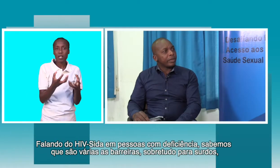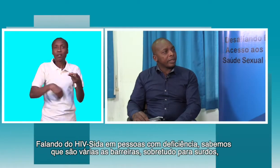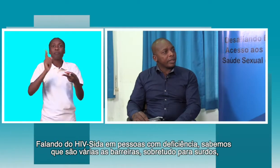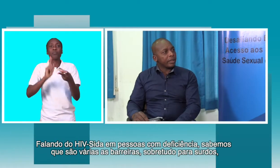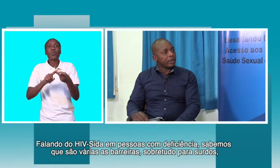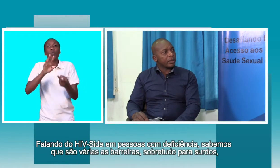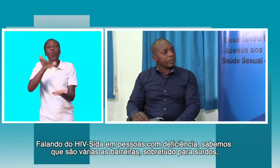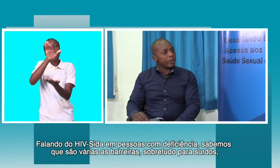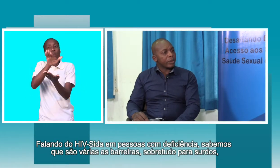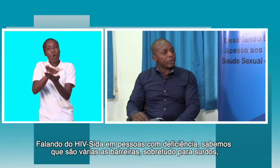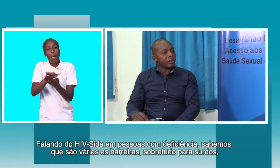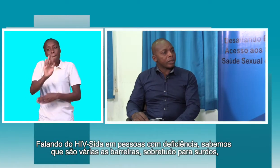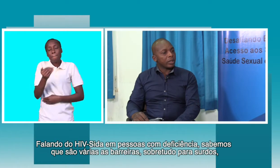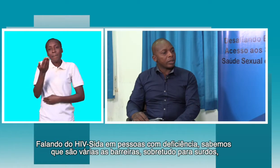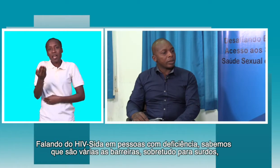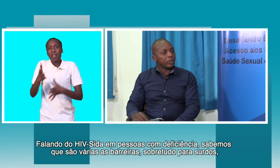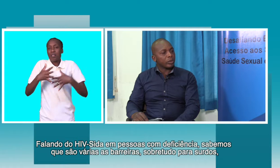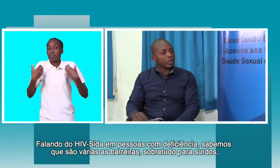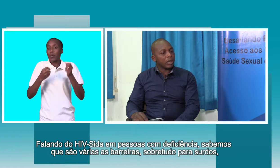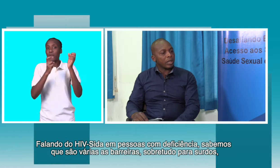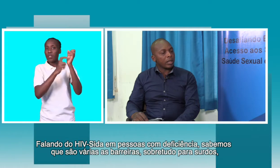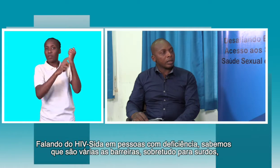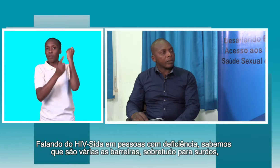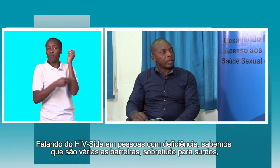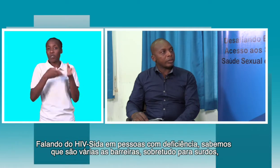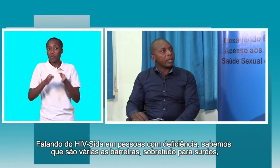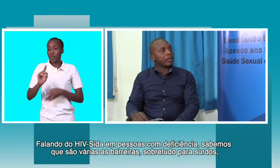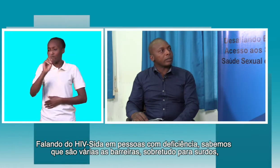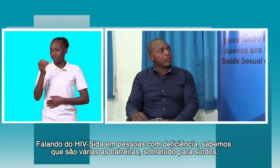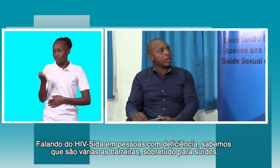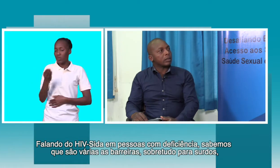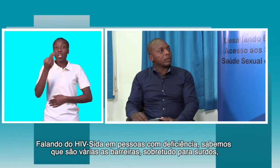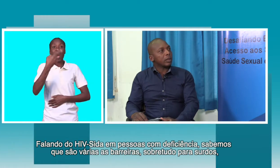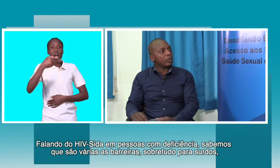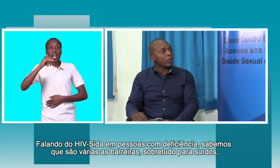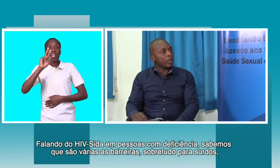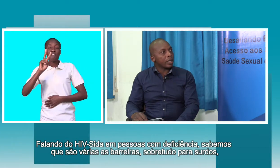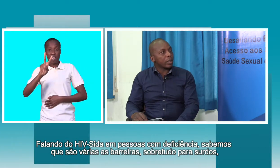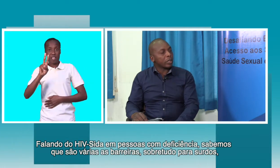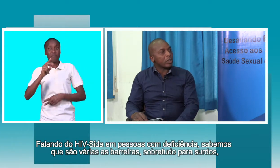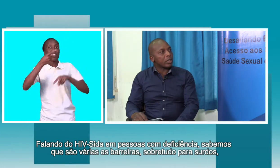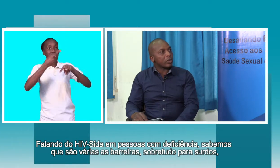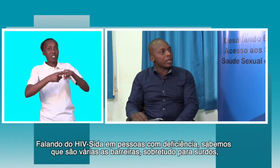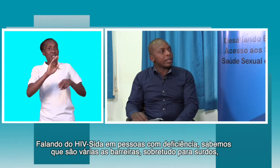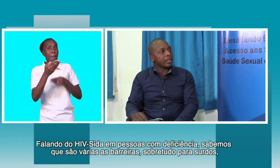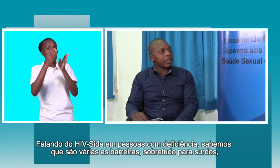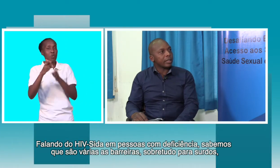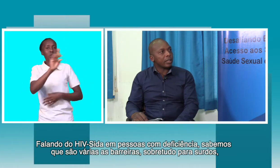-decida das pessoas com deficiência. Sabemos que são várias barreiras, pelo termo de comunicação, as nossas unidades sanitárias